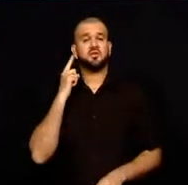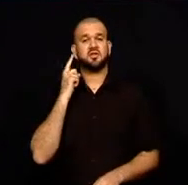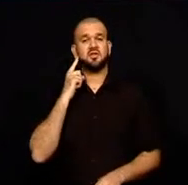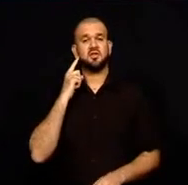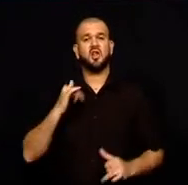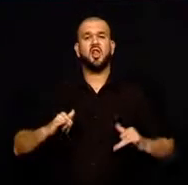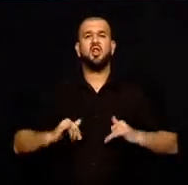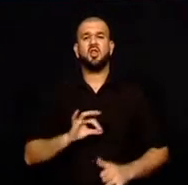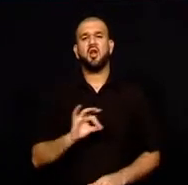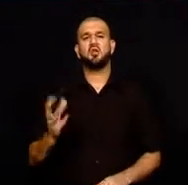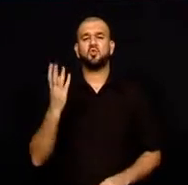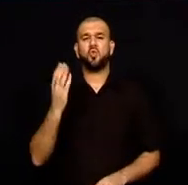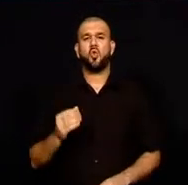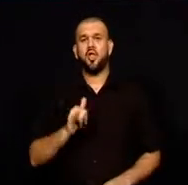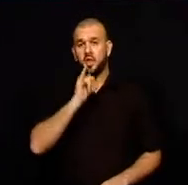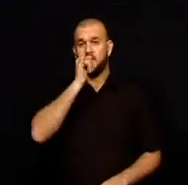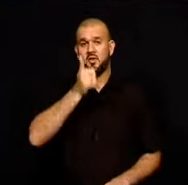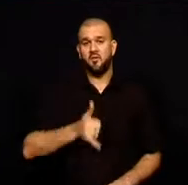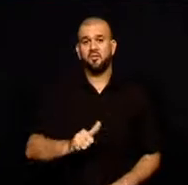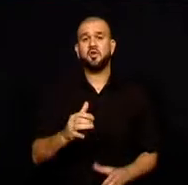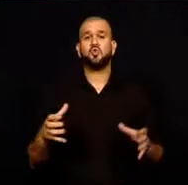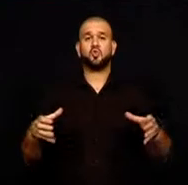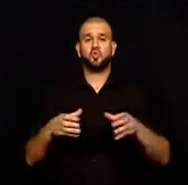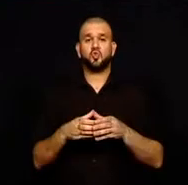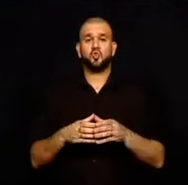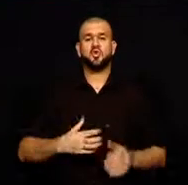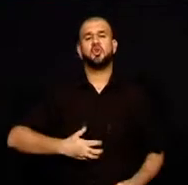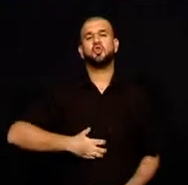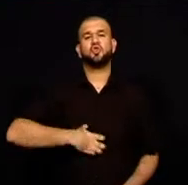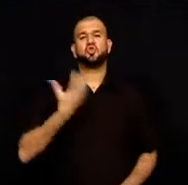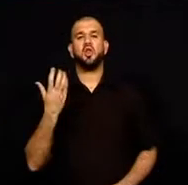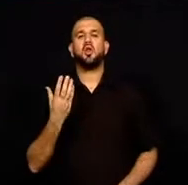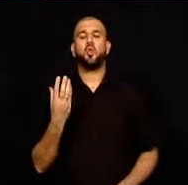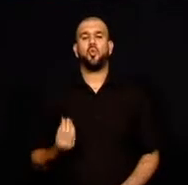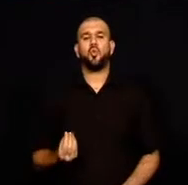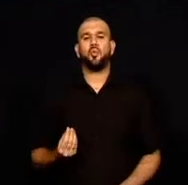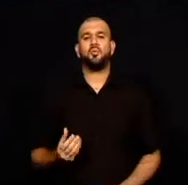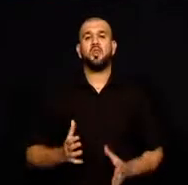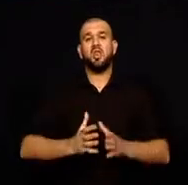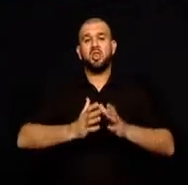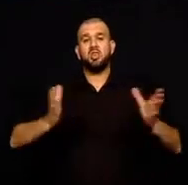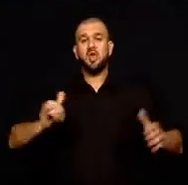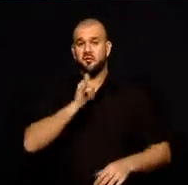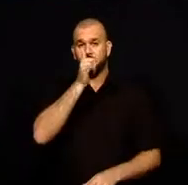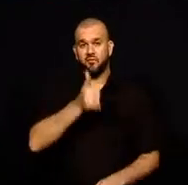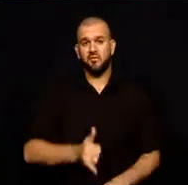fil sürüsü Çin'den çıktı. Dev filler motosiklete doğru yönelirken korkudan